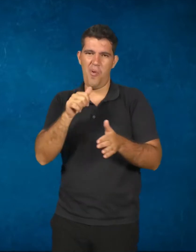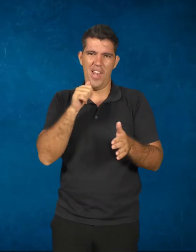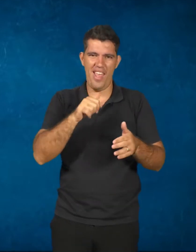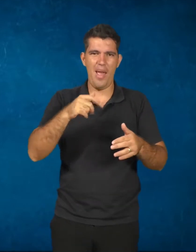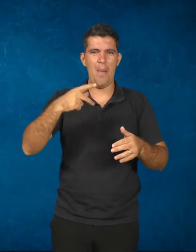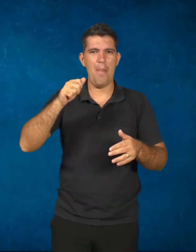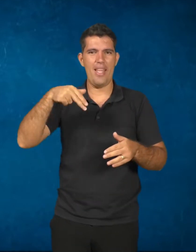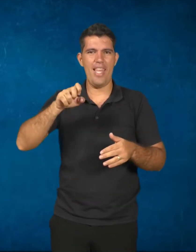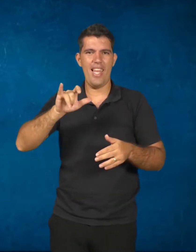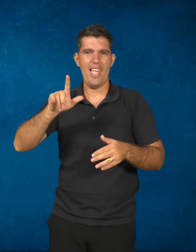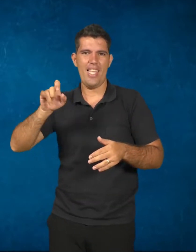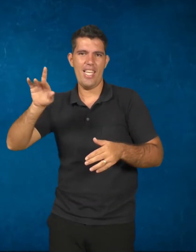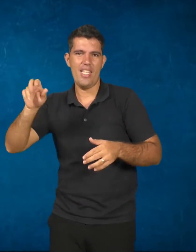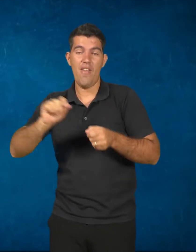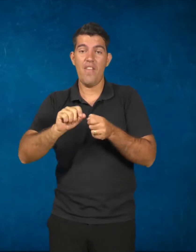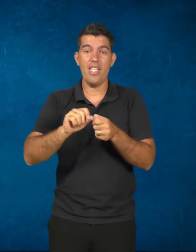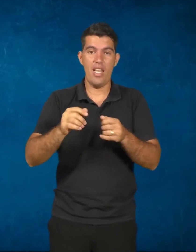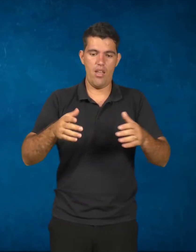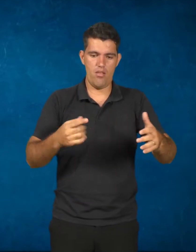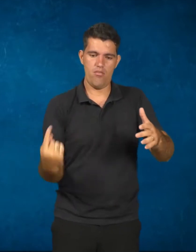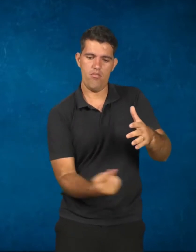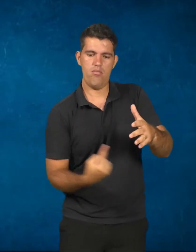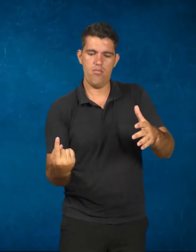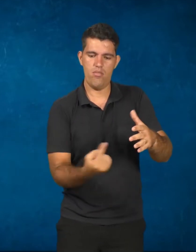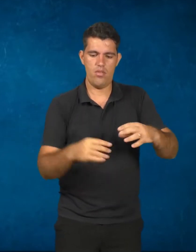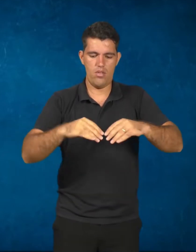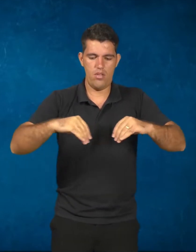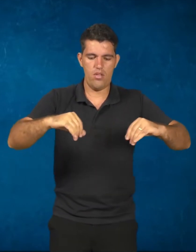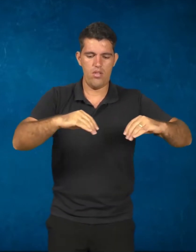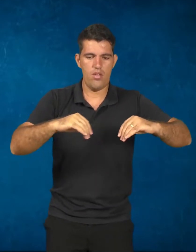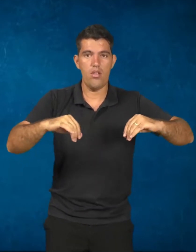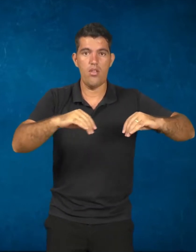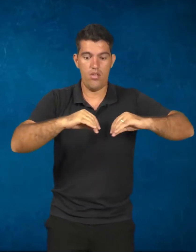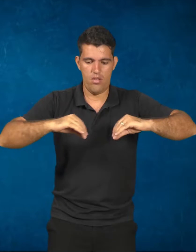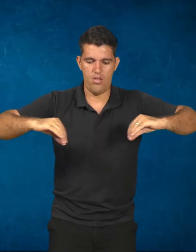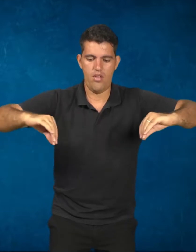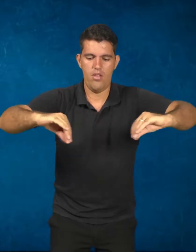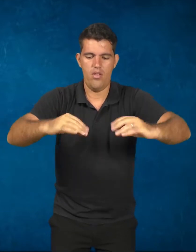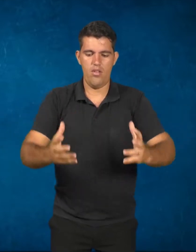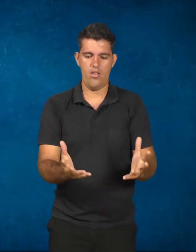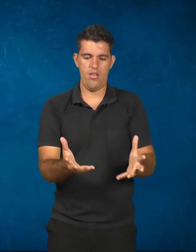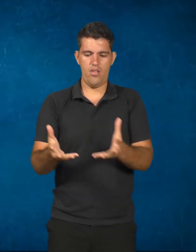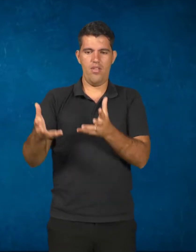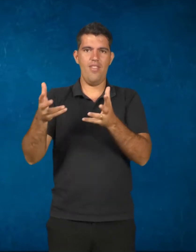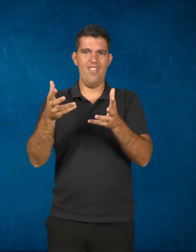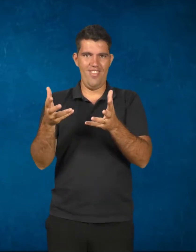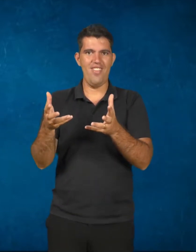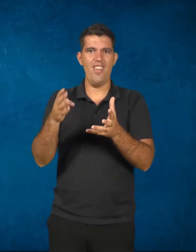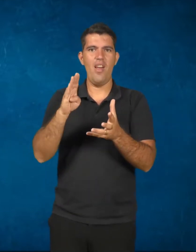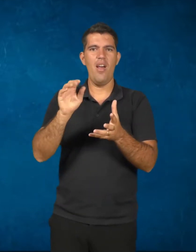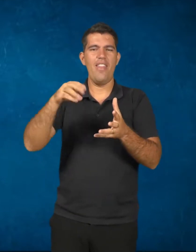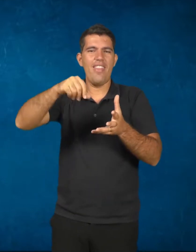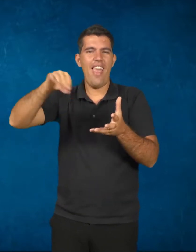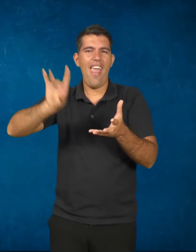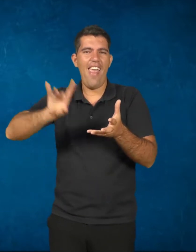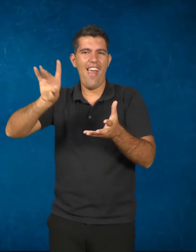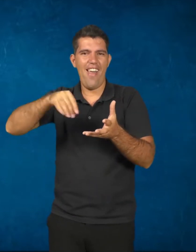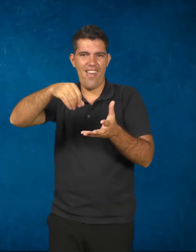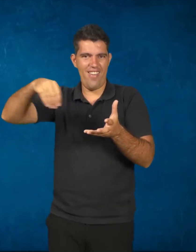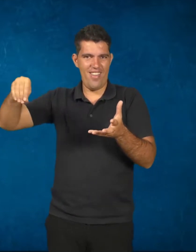produzem panelas de barro. Ao produzir aquelas panelas de barro, elas